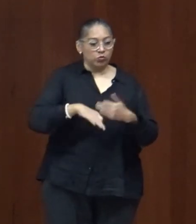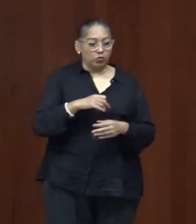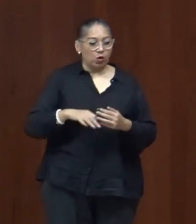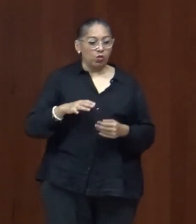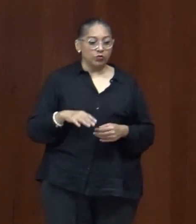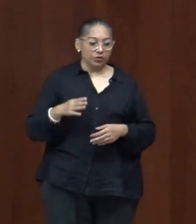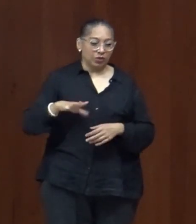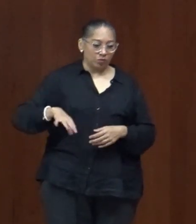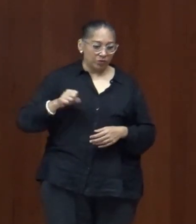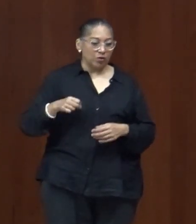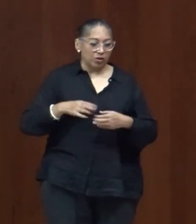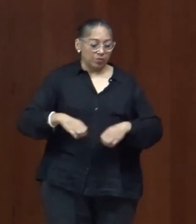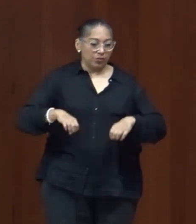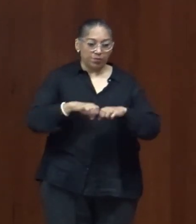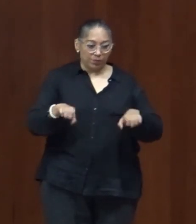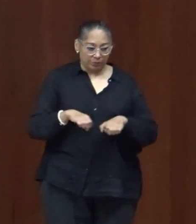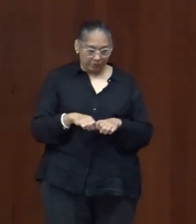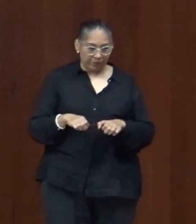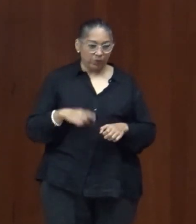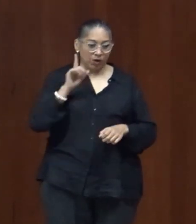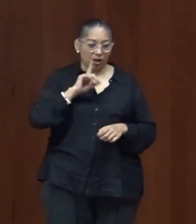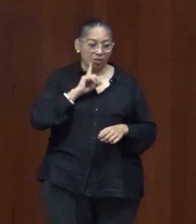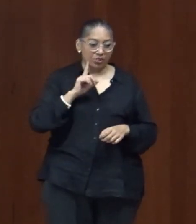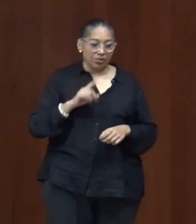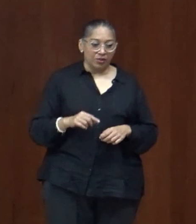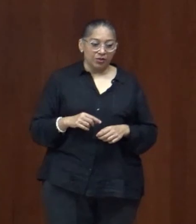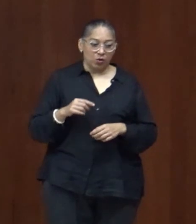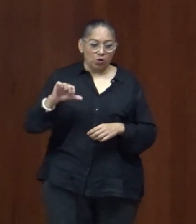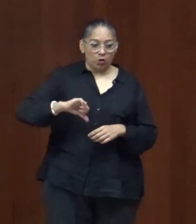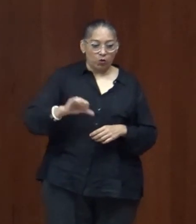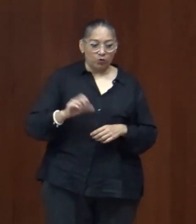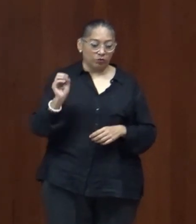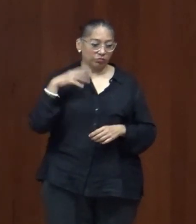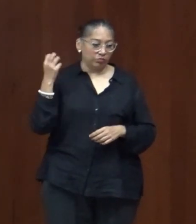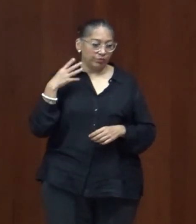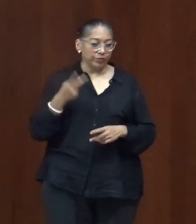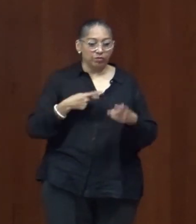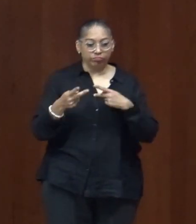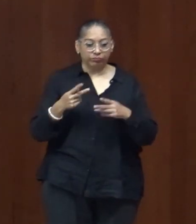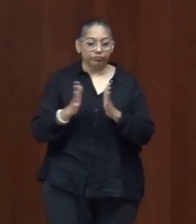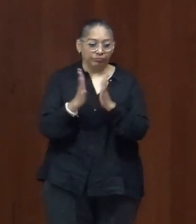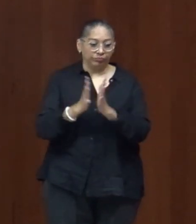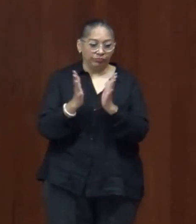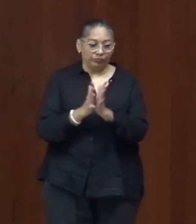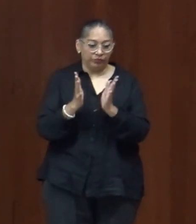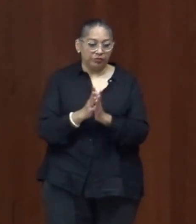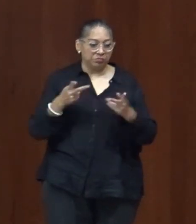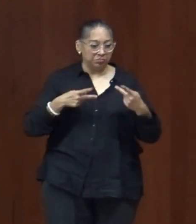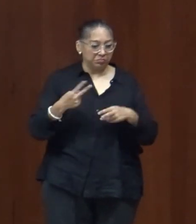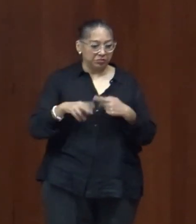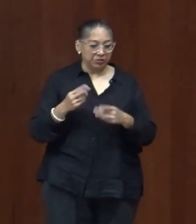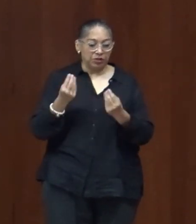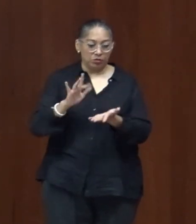realizando las personas que dirigen este evento y todas las personas que participan muchísimas gracias por vernos de hablar